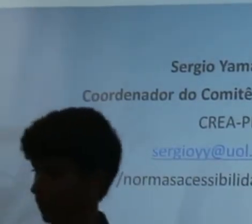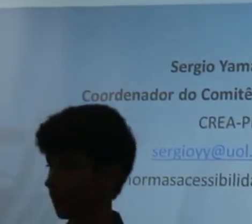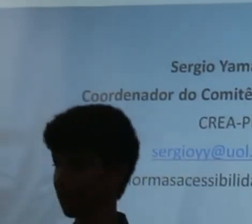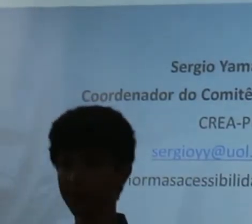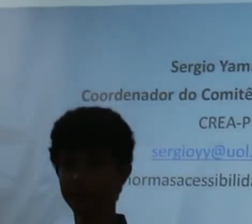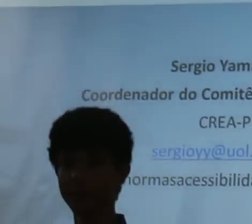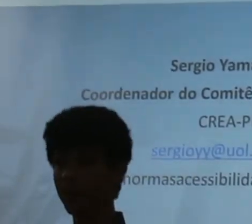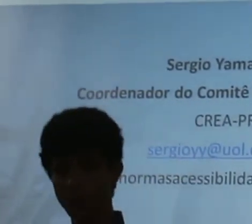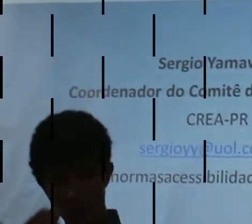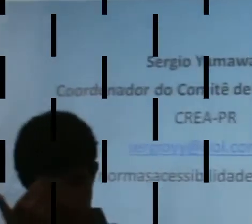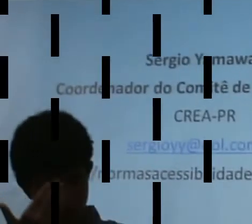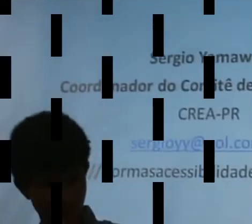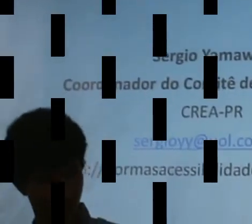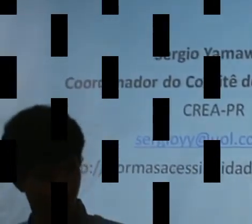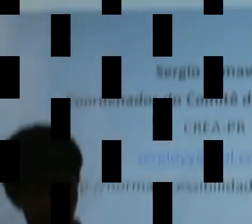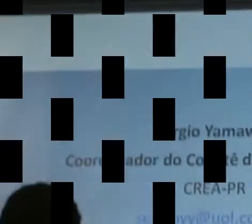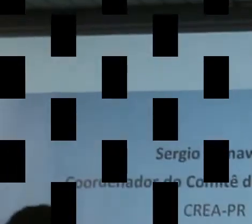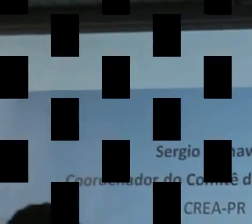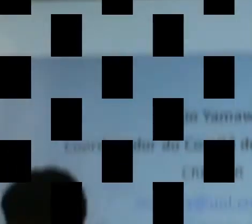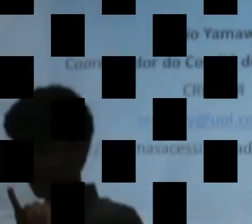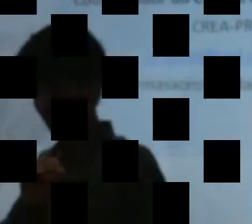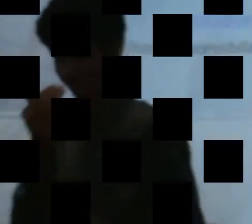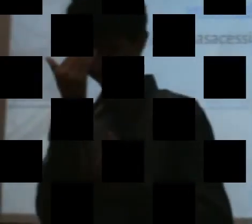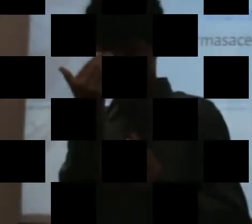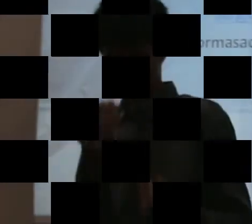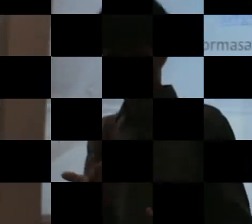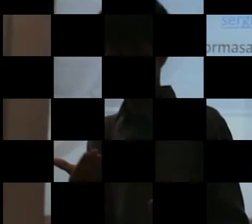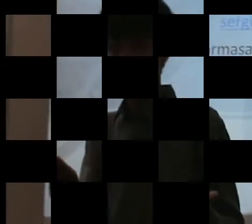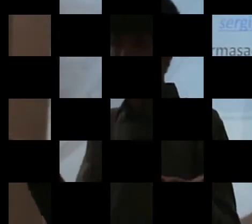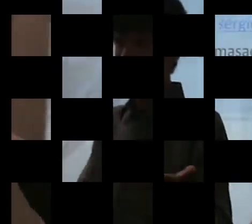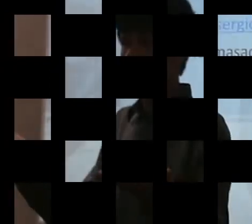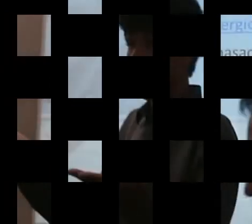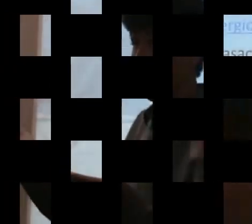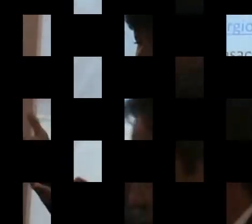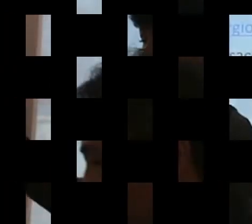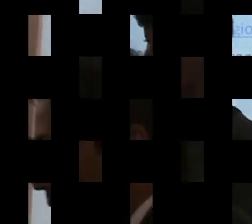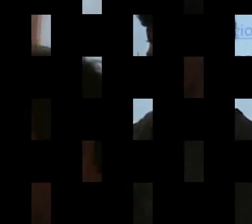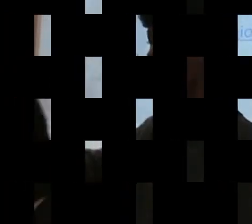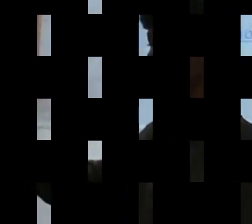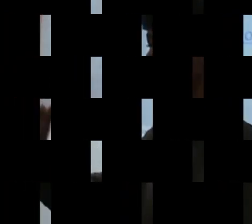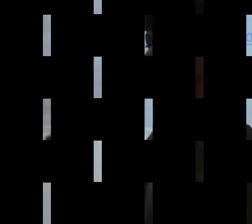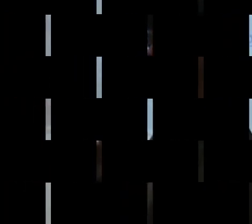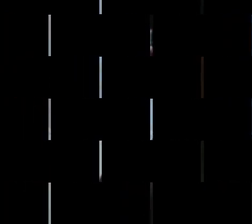Obrigada, Sérgio. Para falar sobre acessibilidade em Curitiba, passamos a palavra... ... ... ...